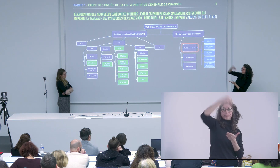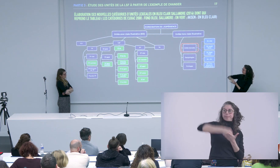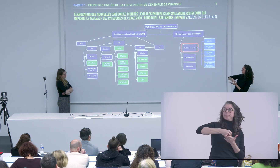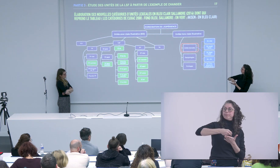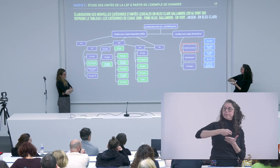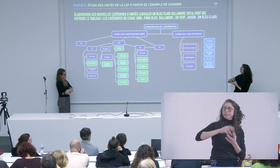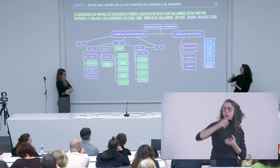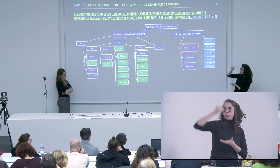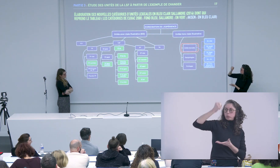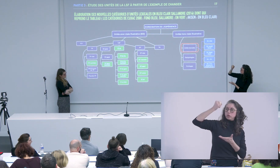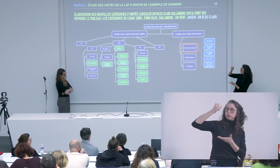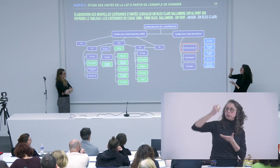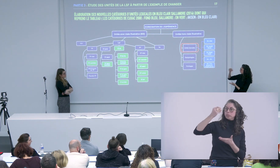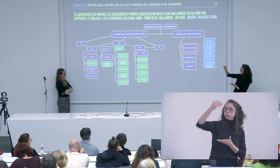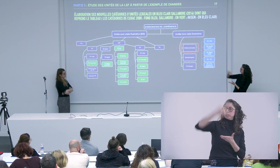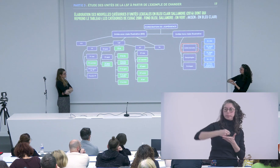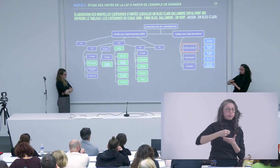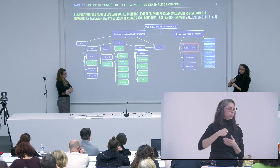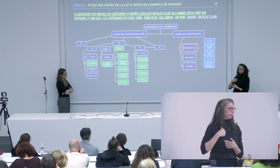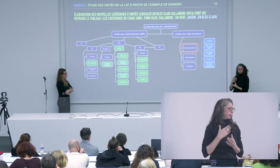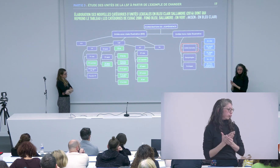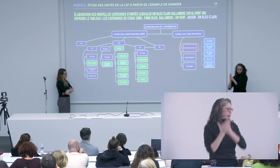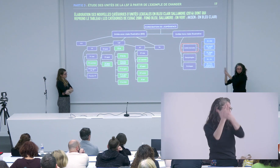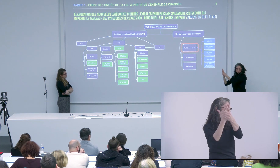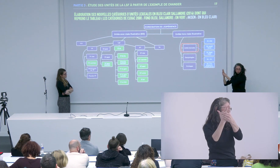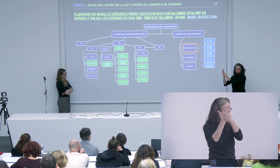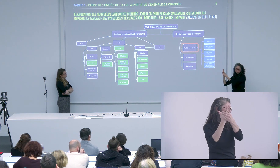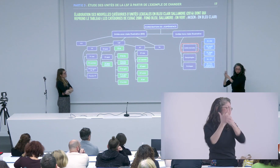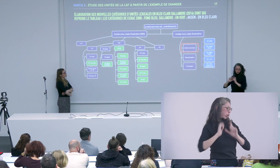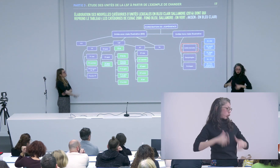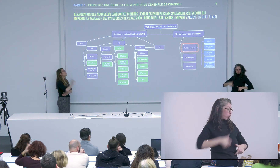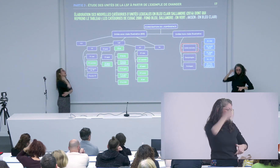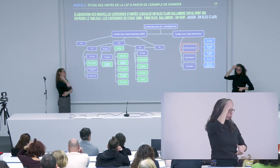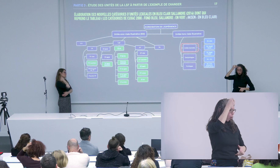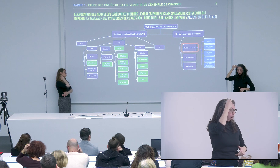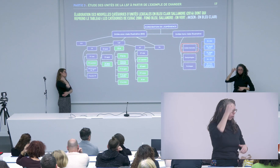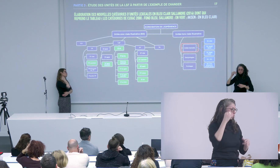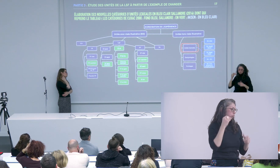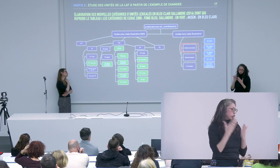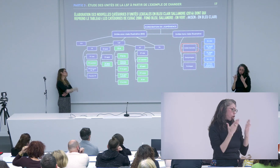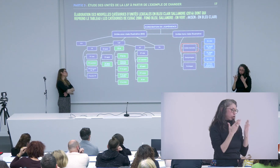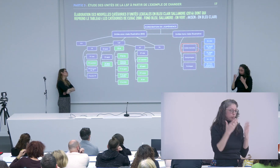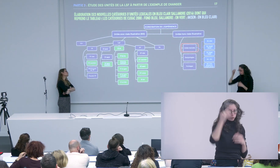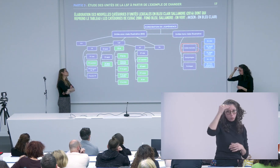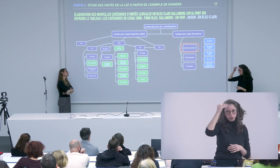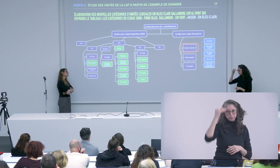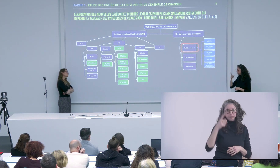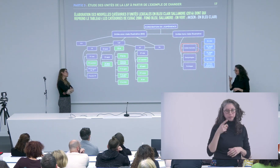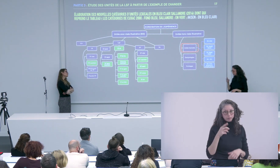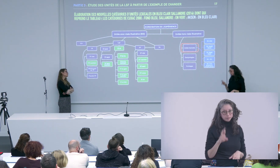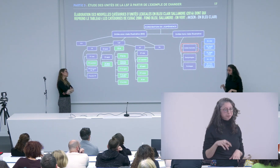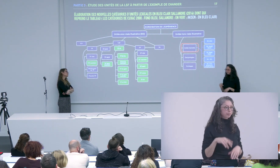arrière quand j'ai écrit pour obtenir une bourse pour ma recherche donc j'ai envoyé